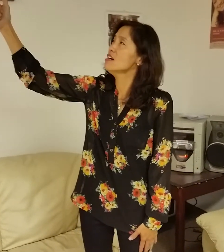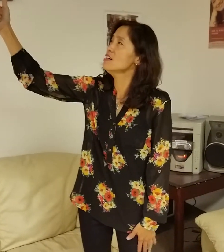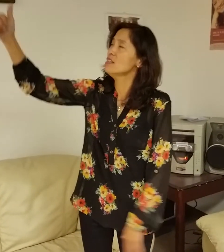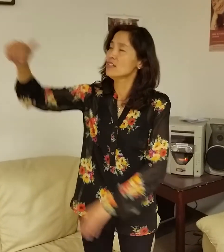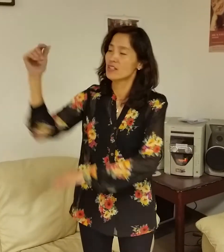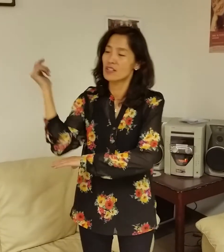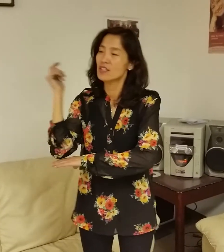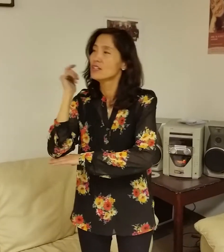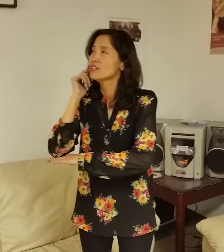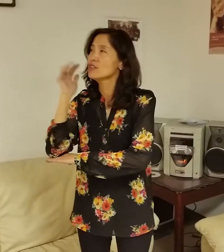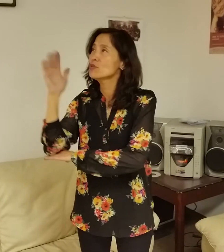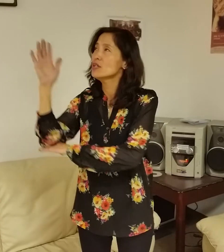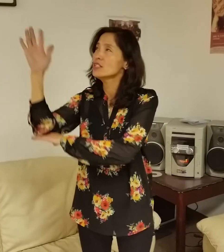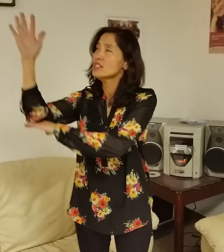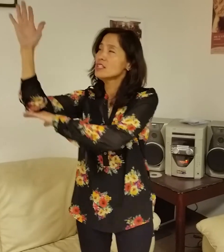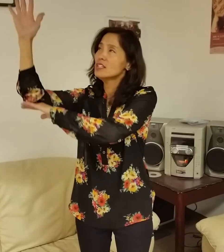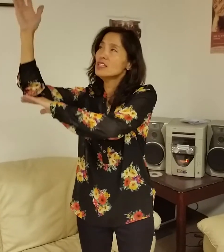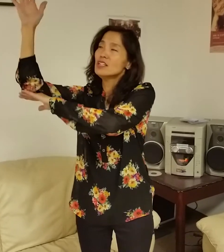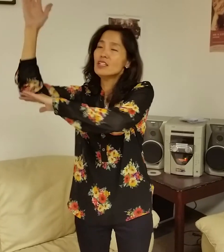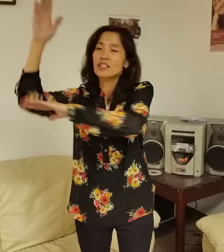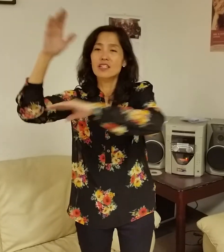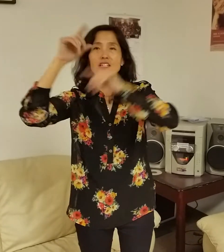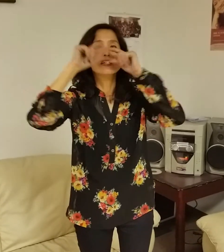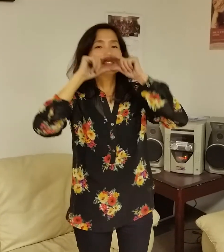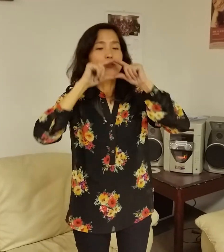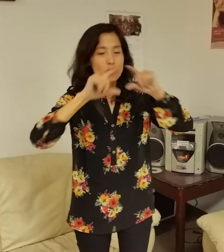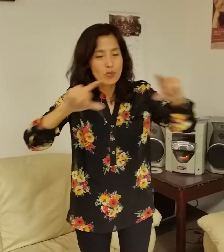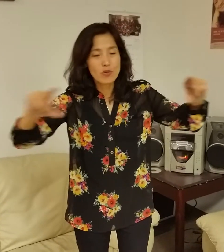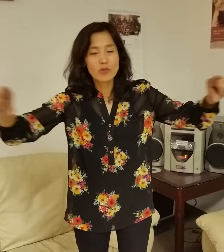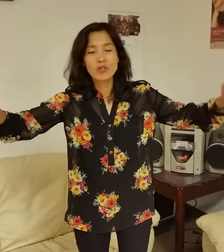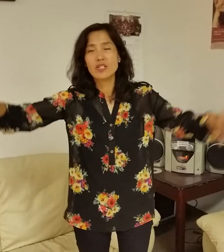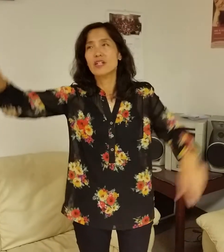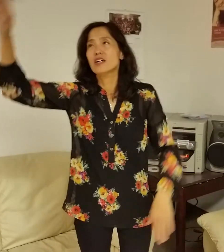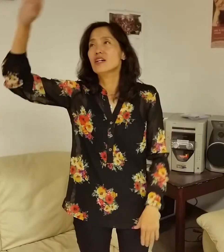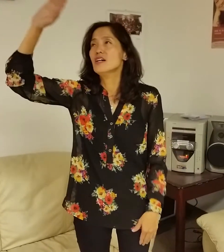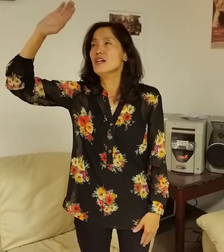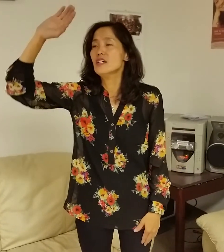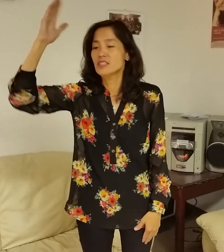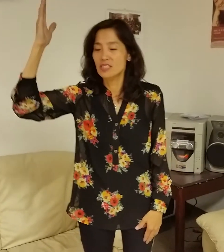영광이 선포되어야 하니